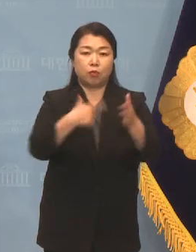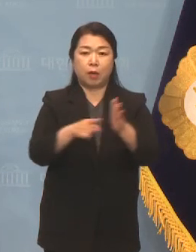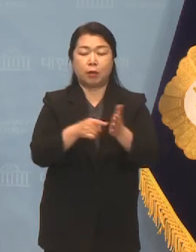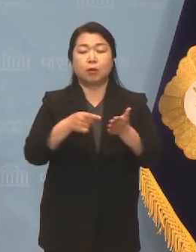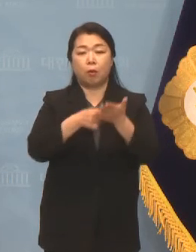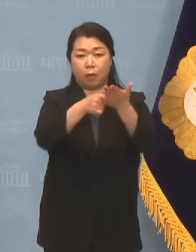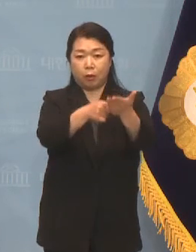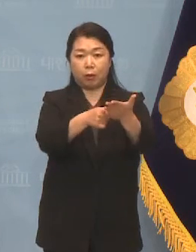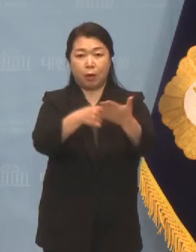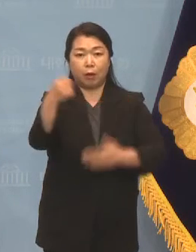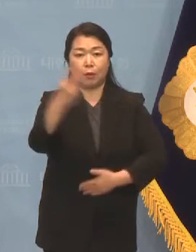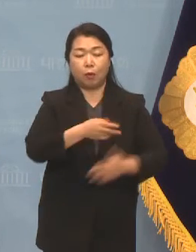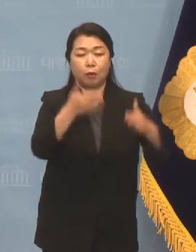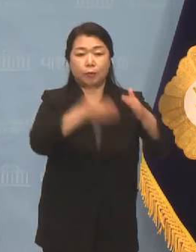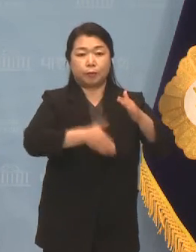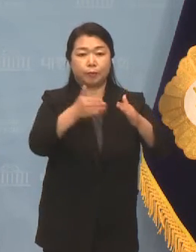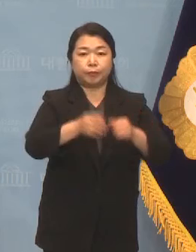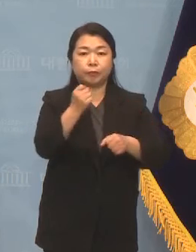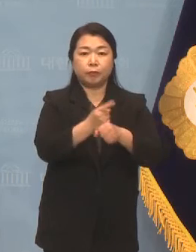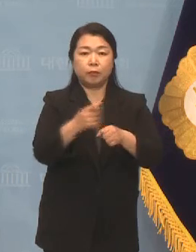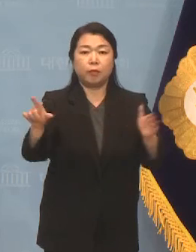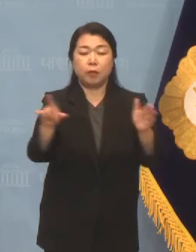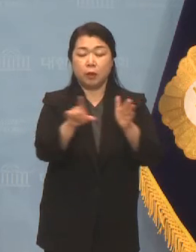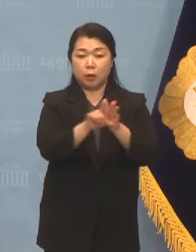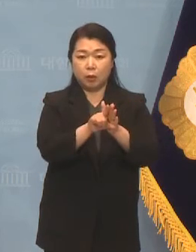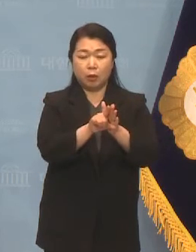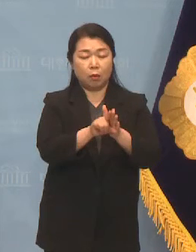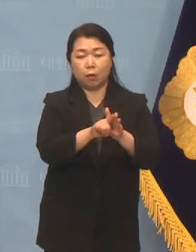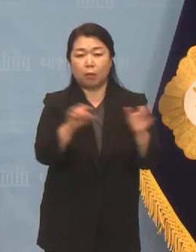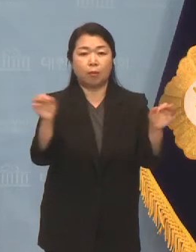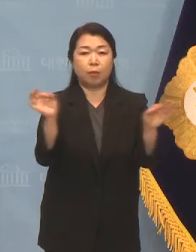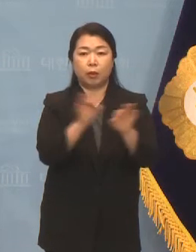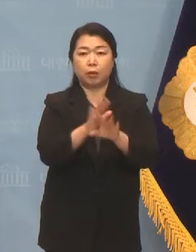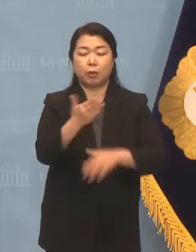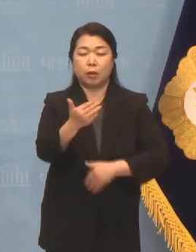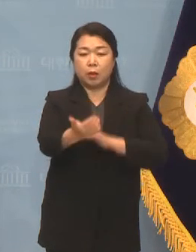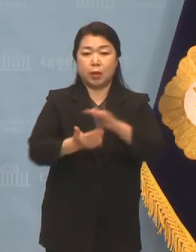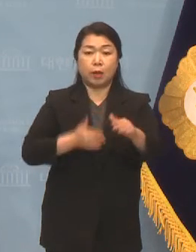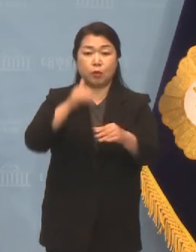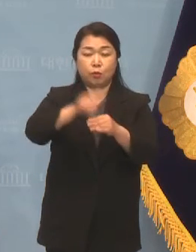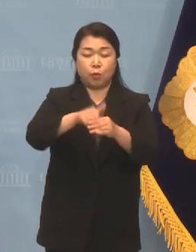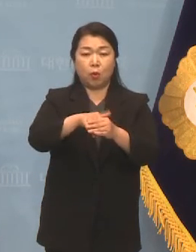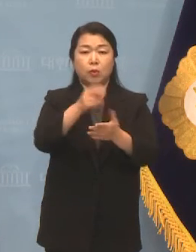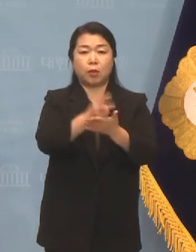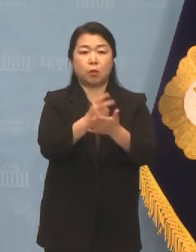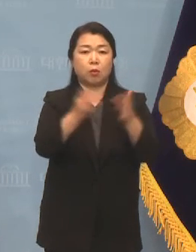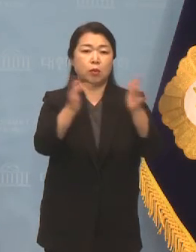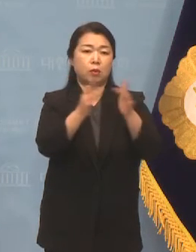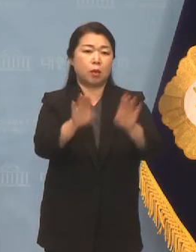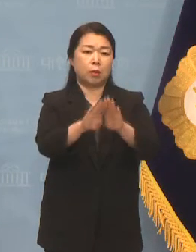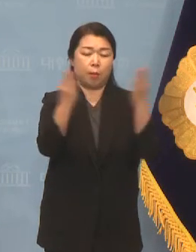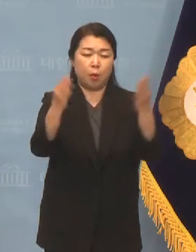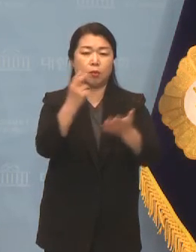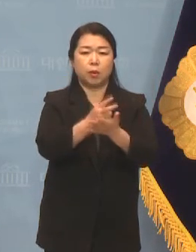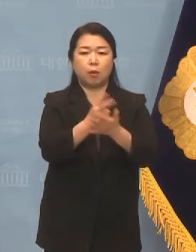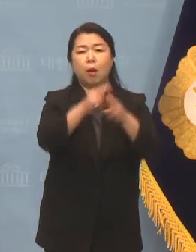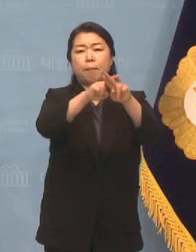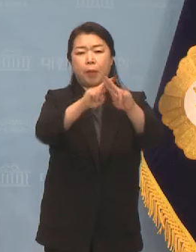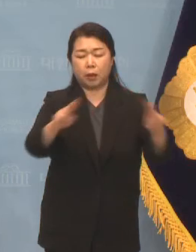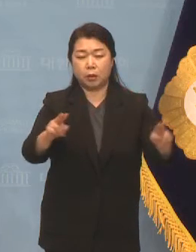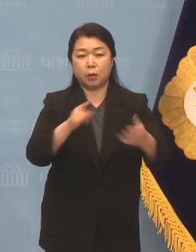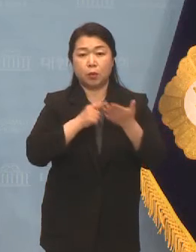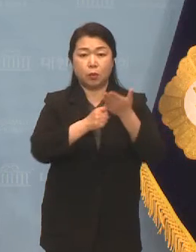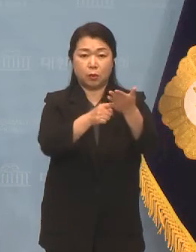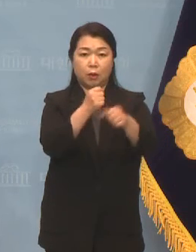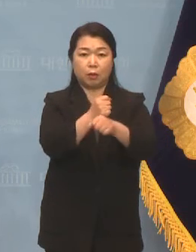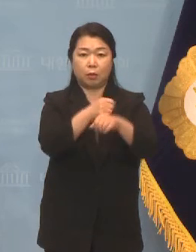그리고 공정성 및 신뢰도를 상실한 사전투표제도 및 전자개표제도의 폐지를 요청하는